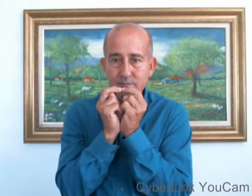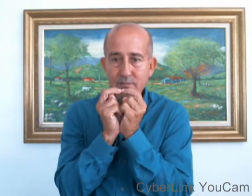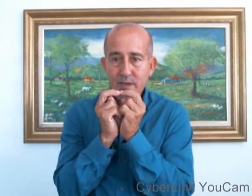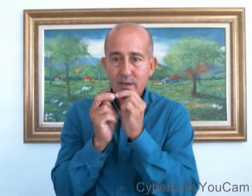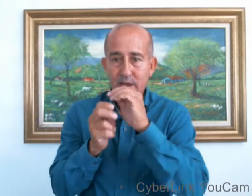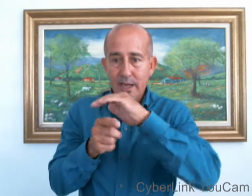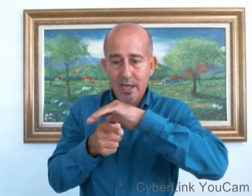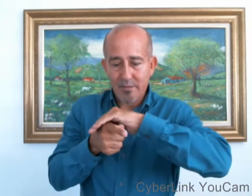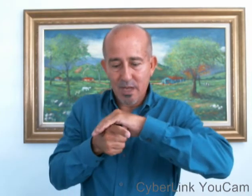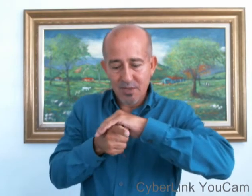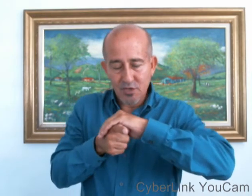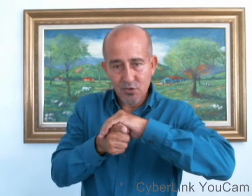El armadillo.